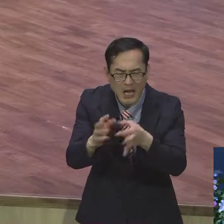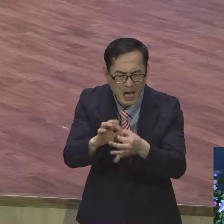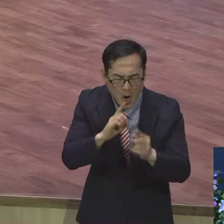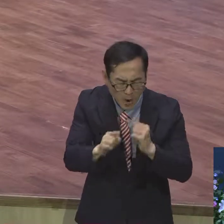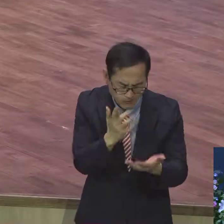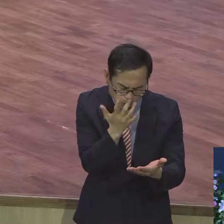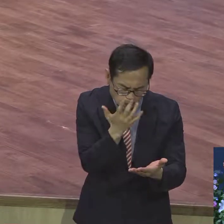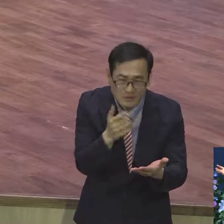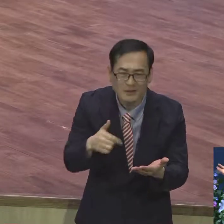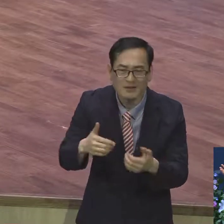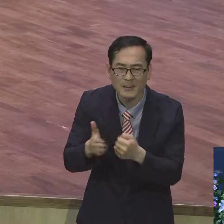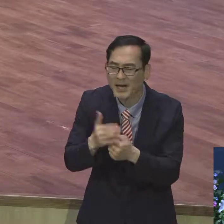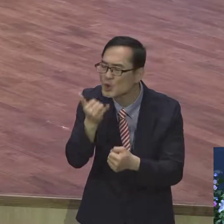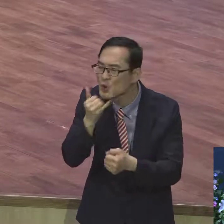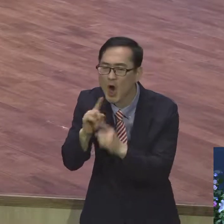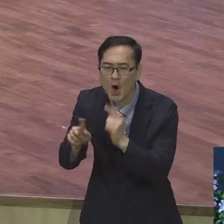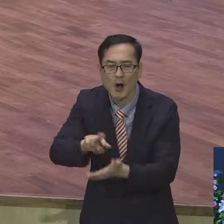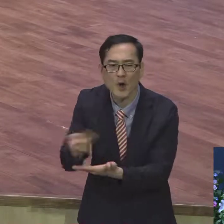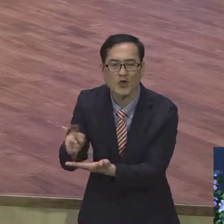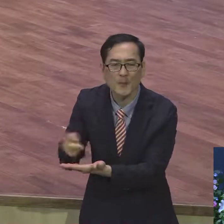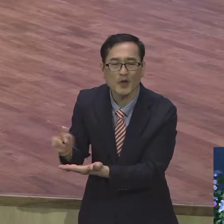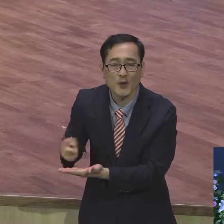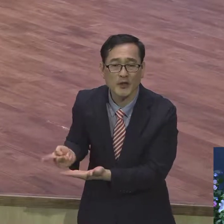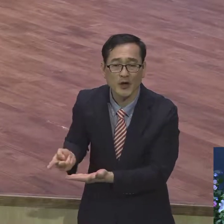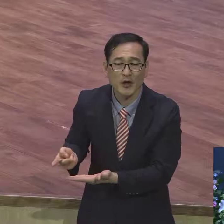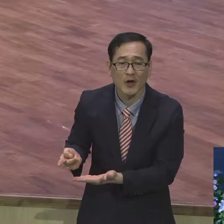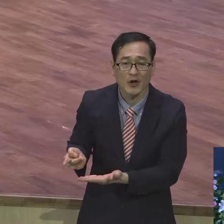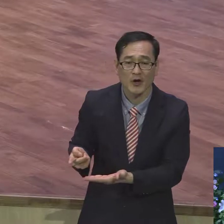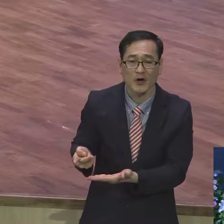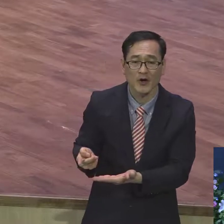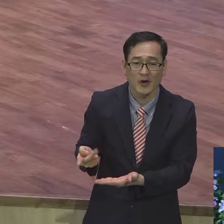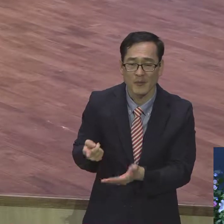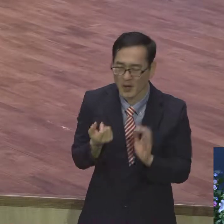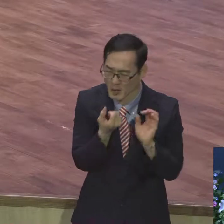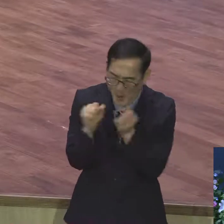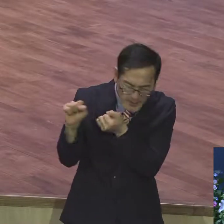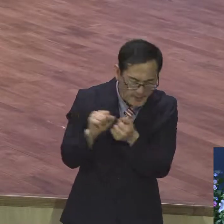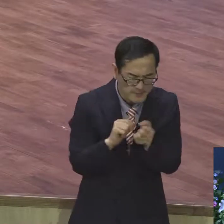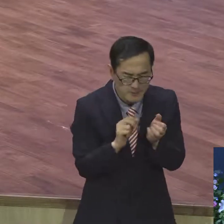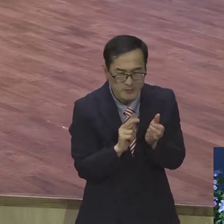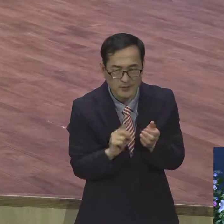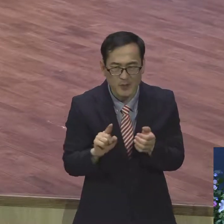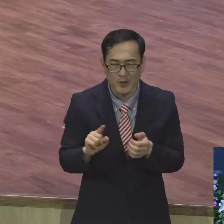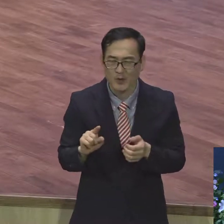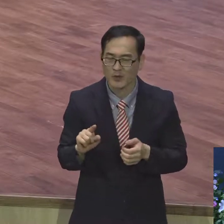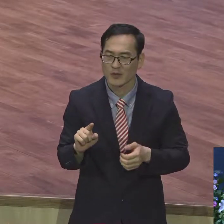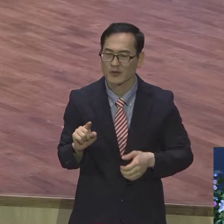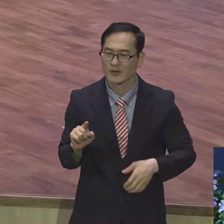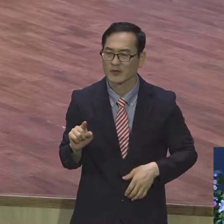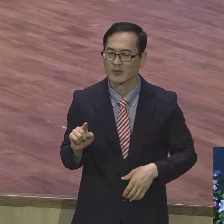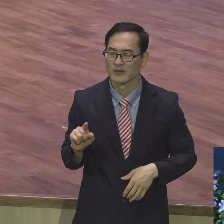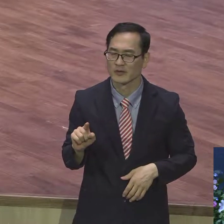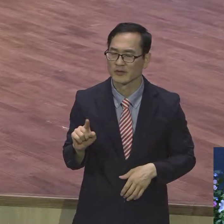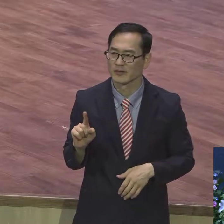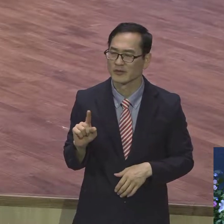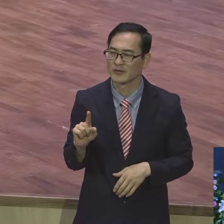제가 가봤어요. 번역하던 그 도망가가지고 그 성 안에